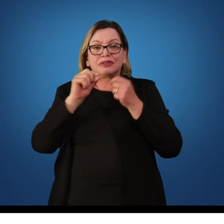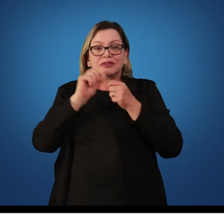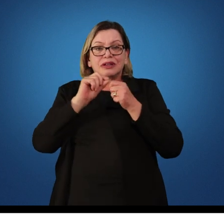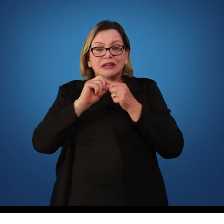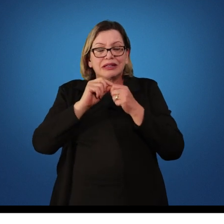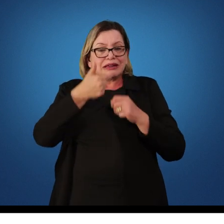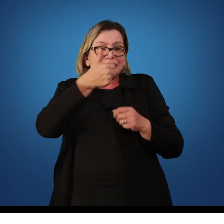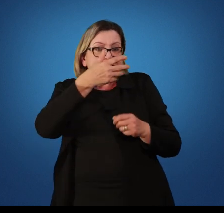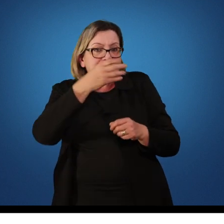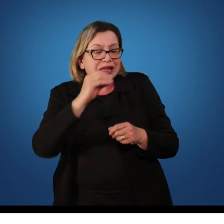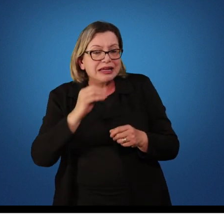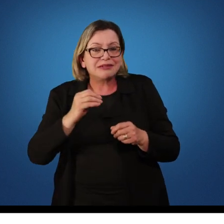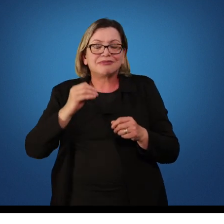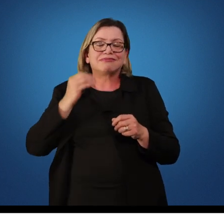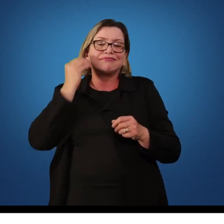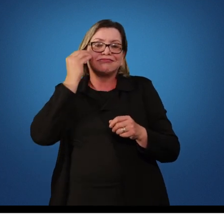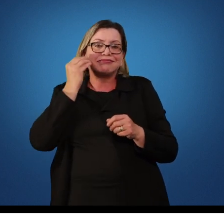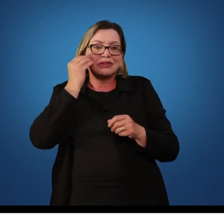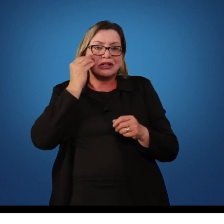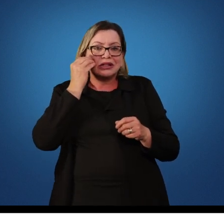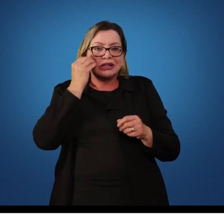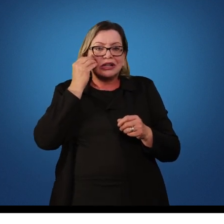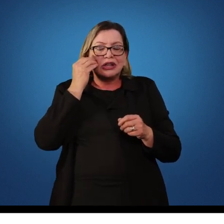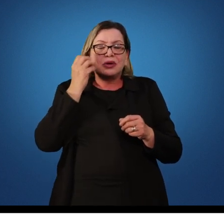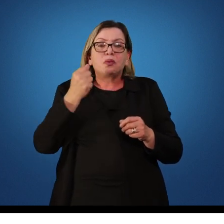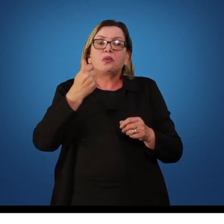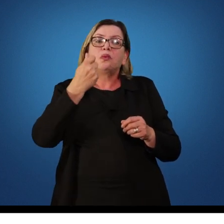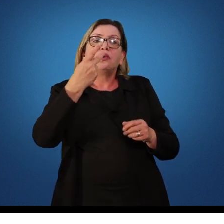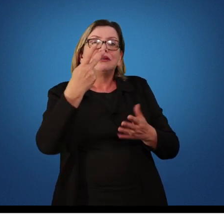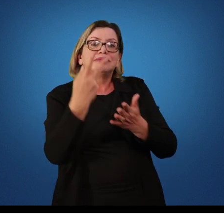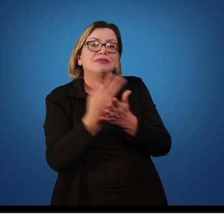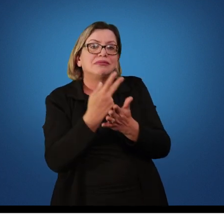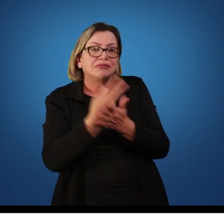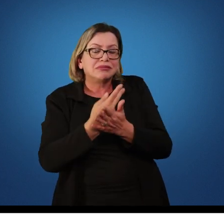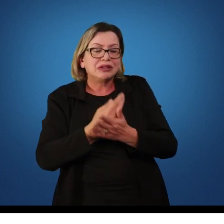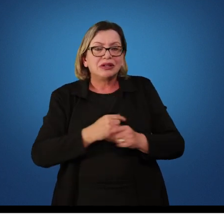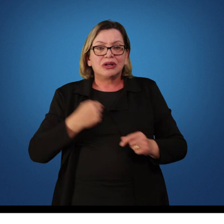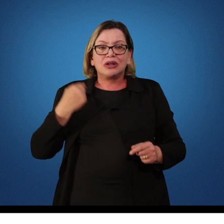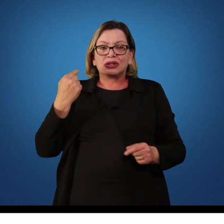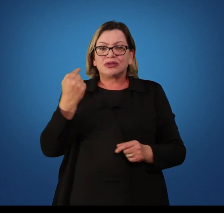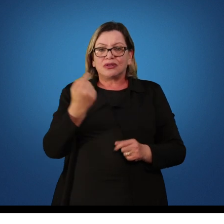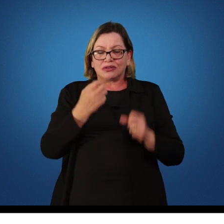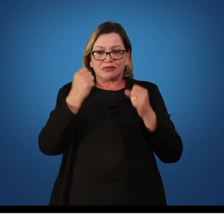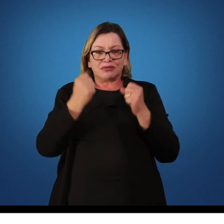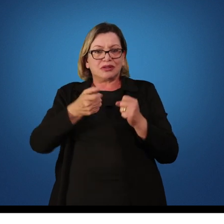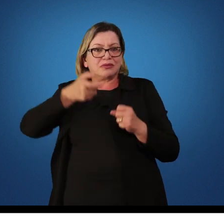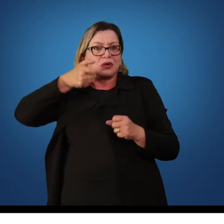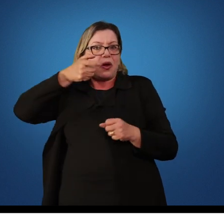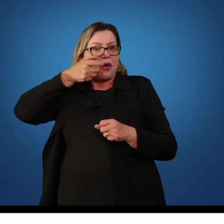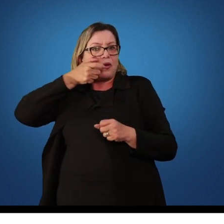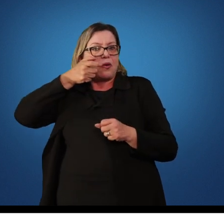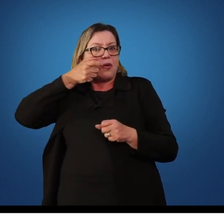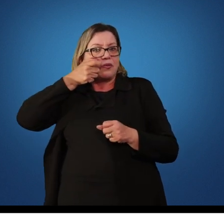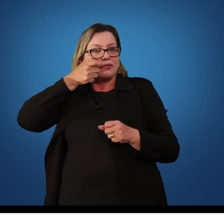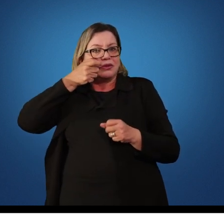tentativas, e o número de erros. Então, a gente observa por meio da curva de